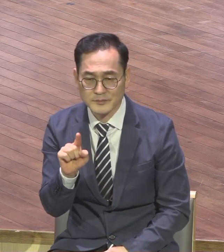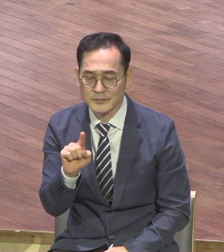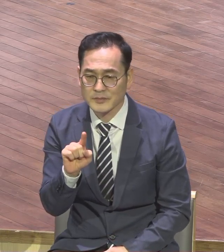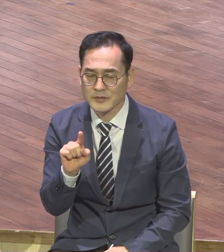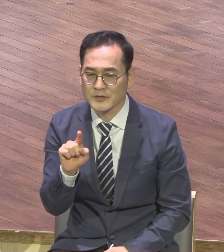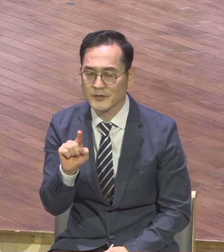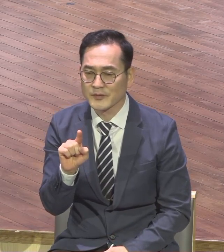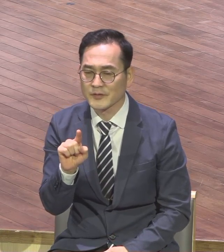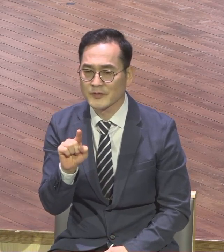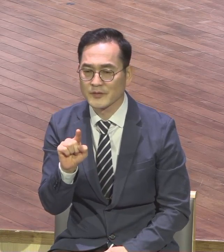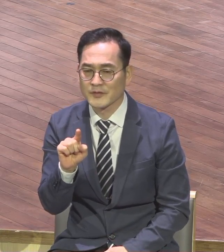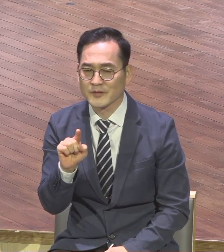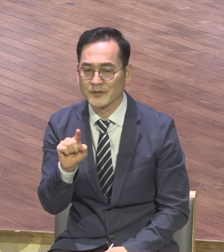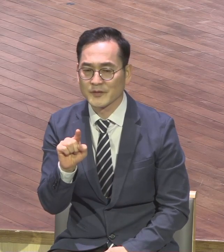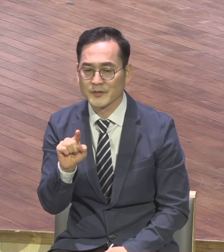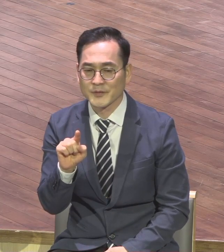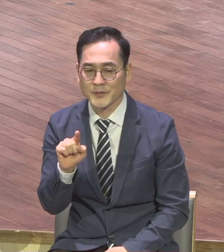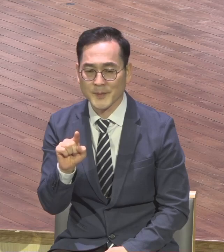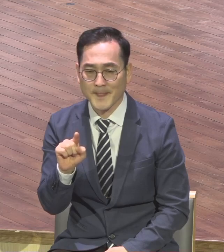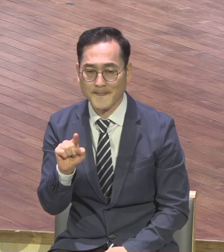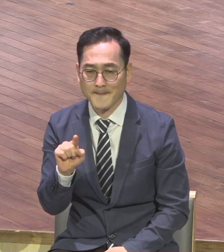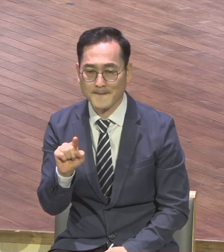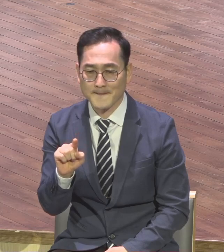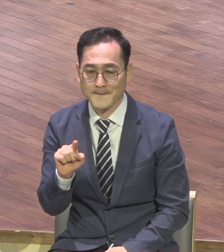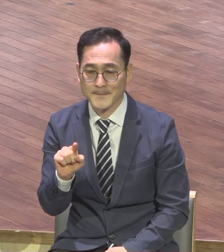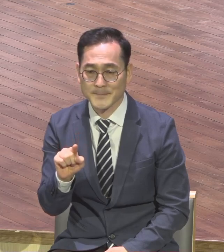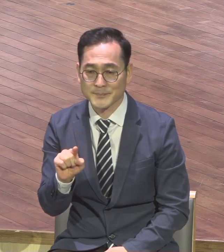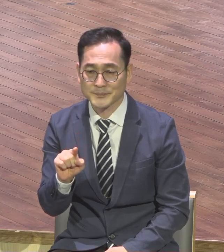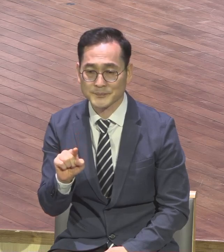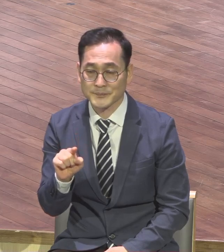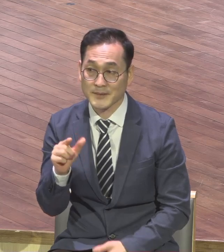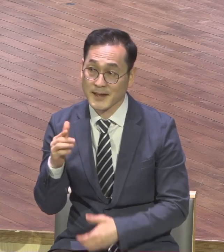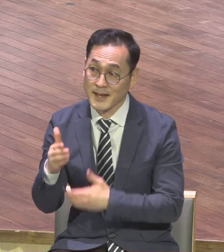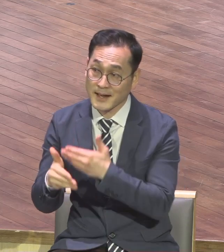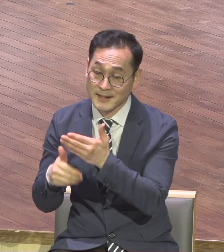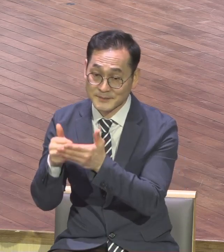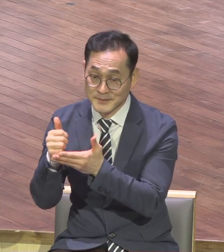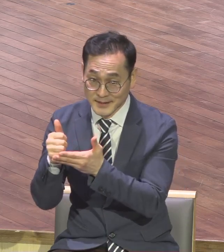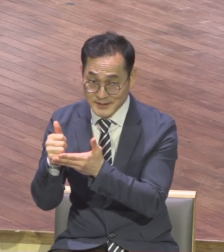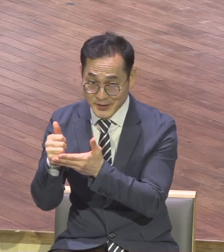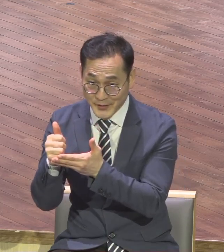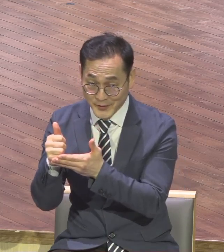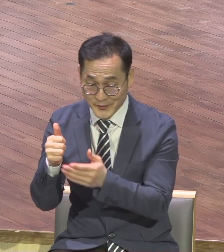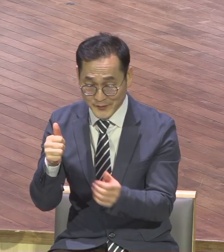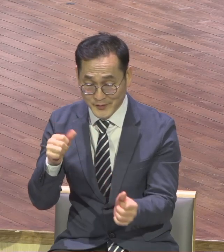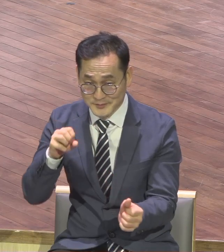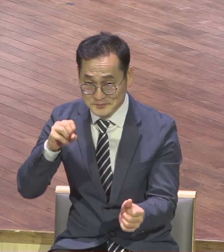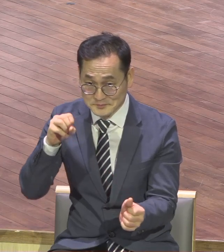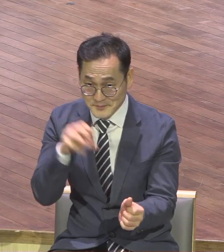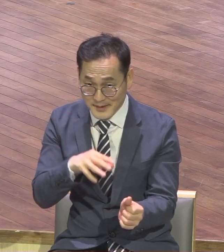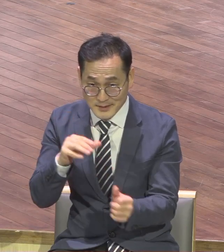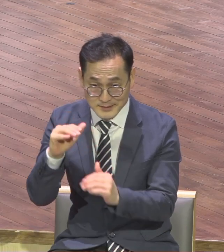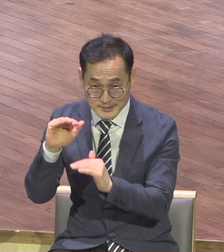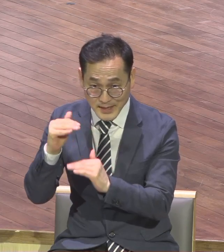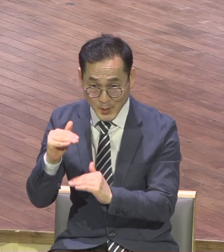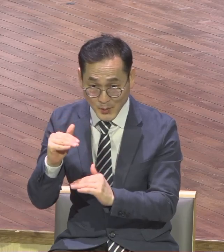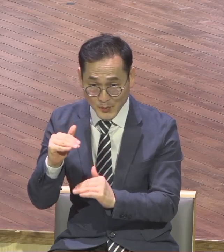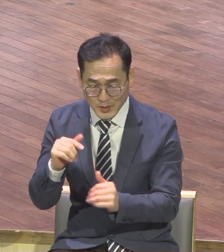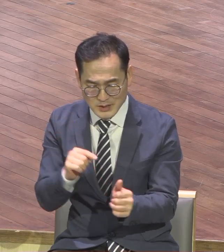지금 이 하나님께서 에레미야에게 말씀하신 이 말씀 하나님께서 에레미야 답답하여 할 필요 없다